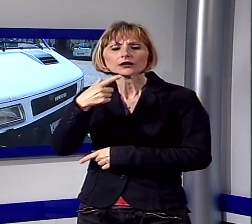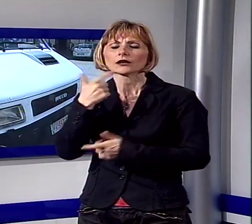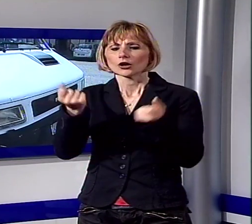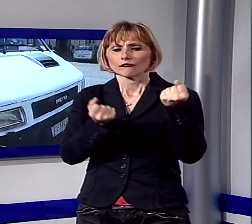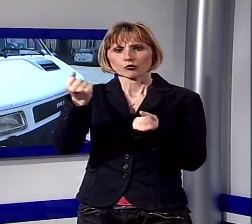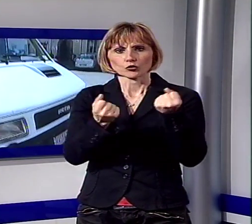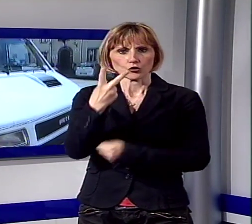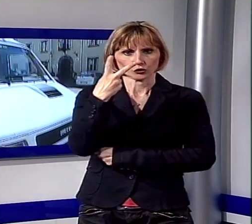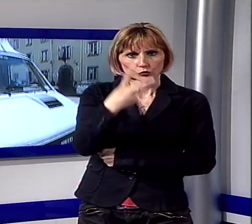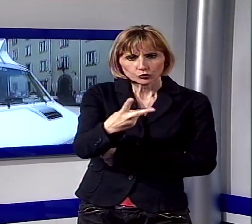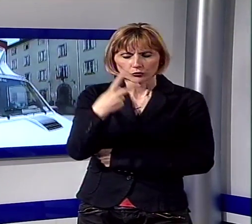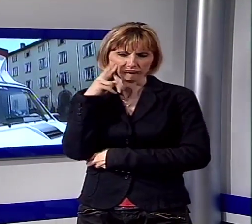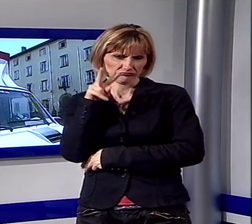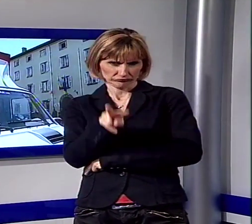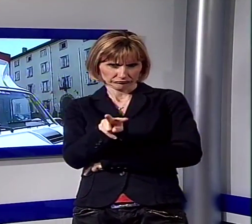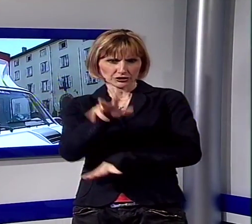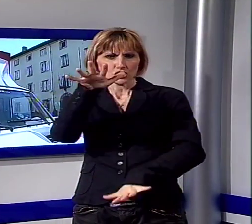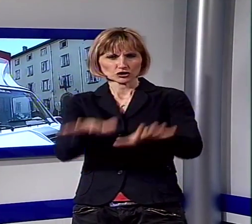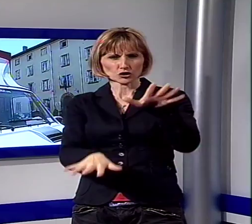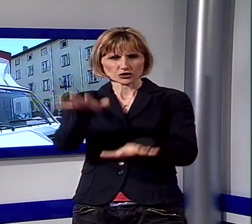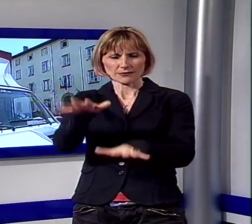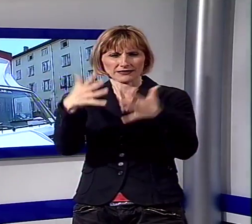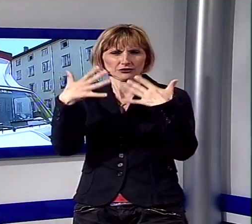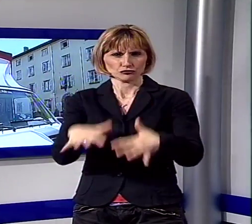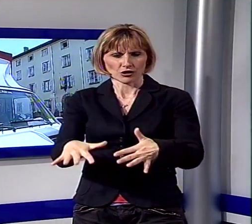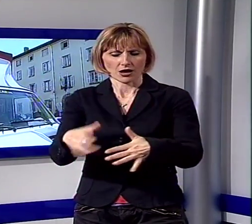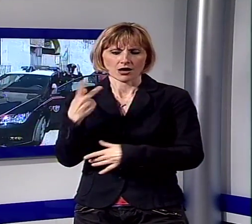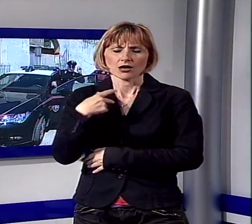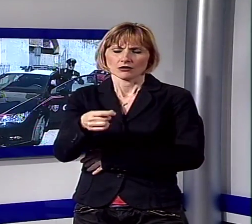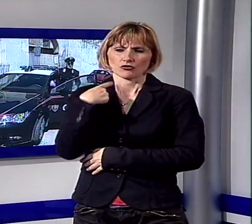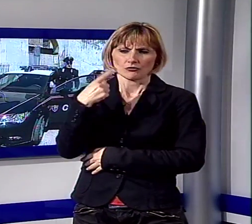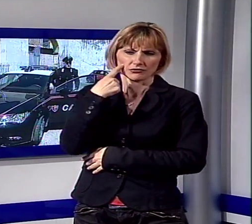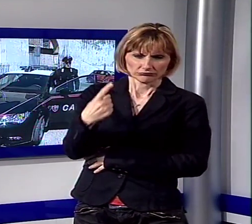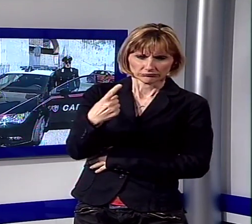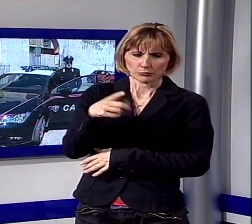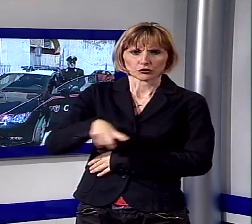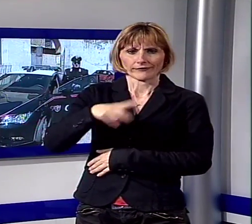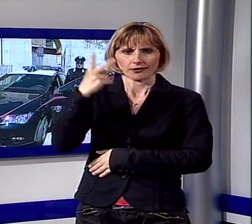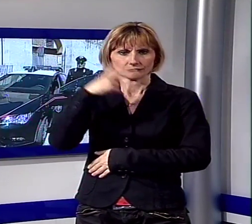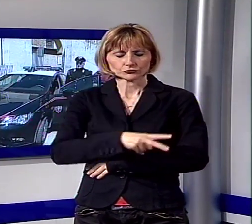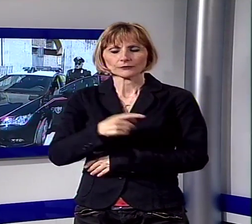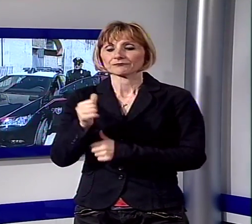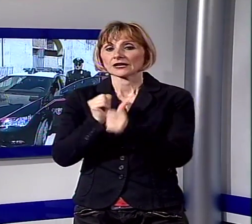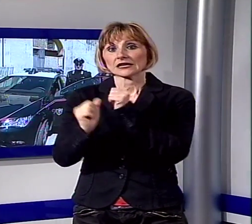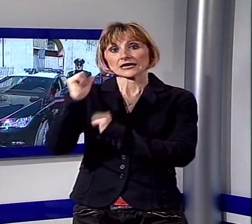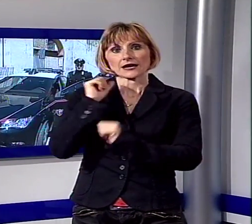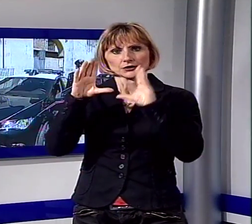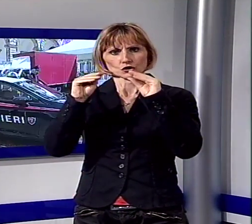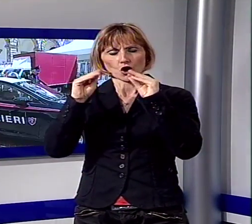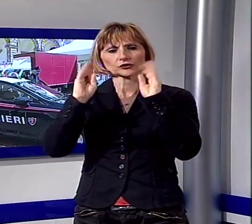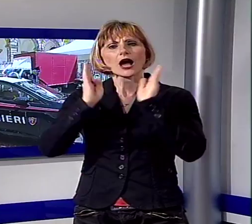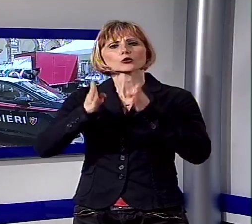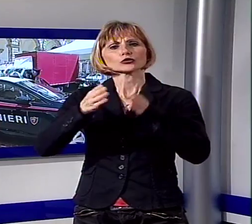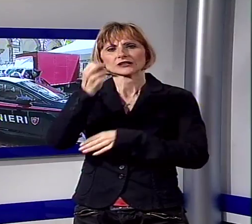furgoni ritenuti sospetti e già notati nei giorni scorsi nella nostra provincia. Intercettati la notte scorsa sull'autostrada